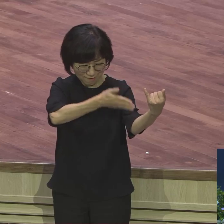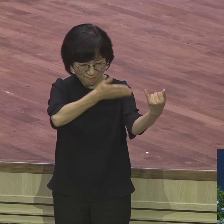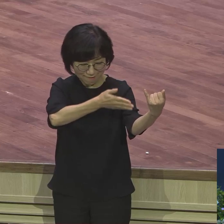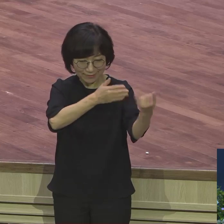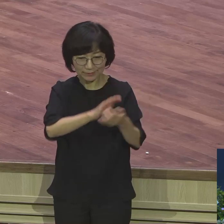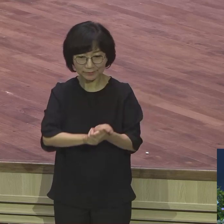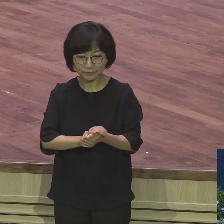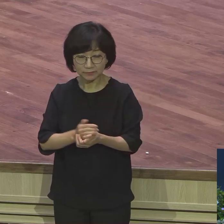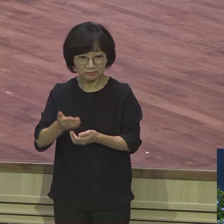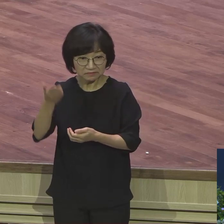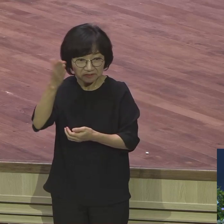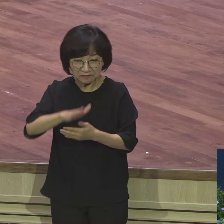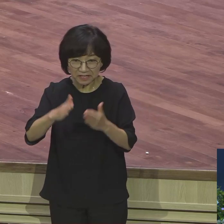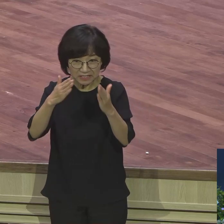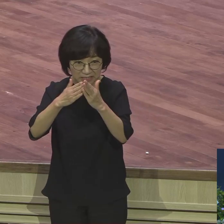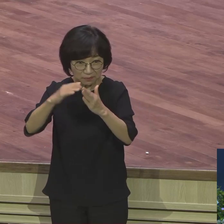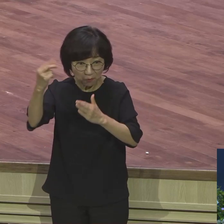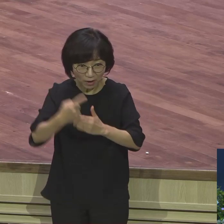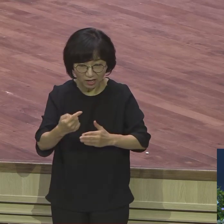때려 그것도 술 처마시고